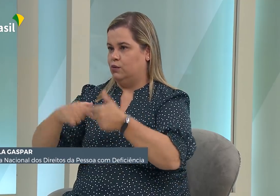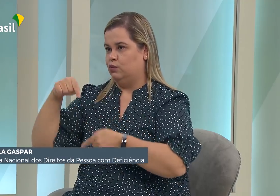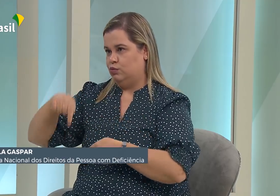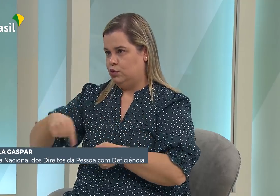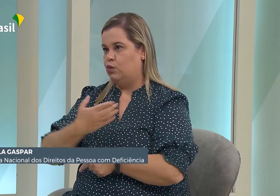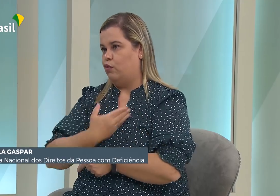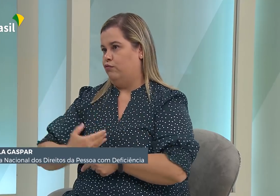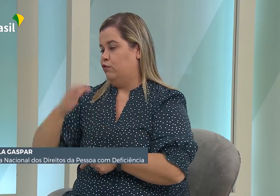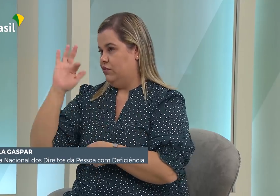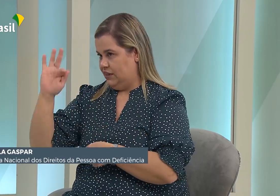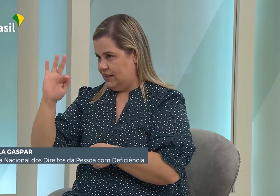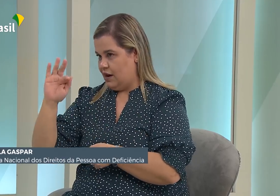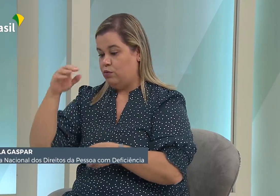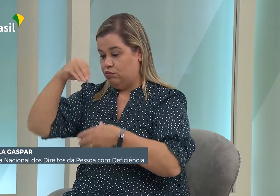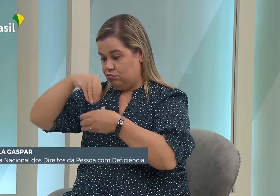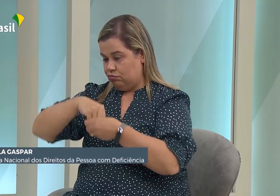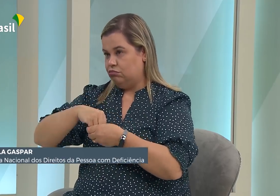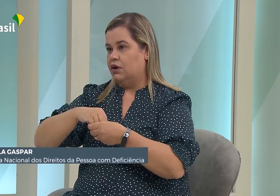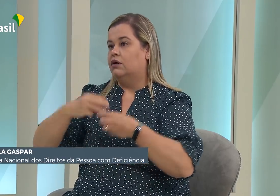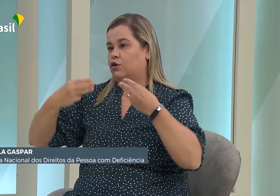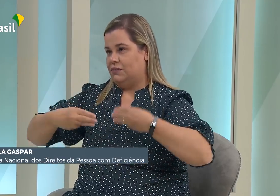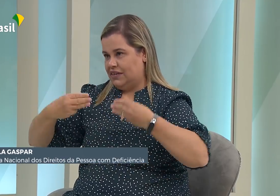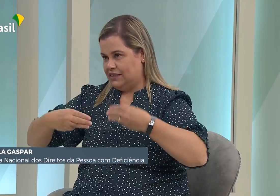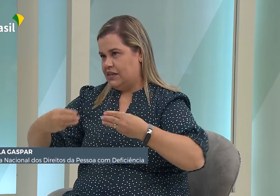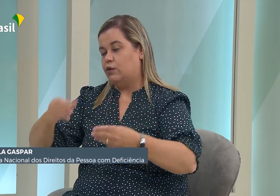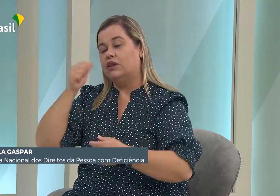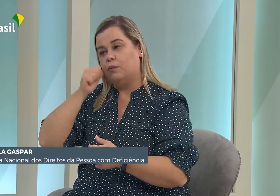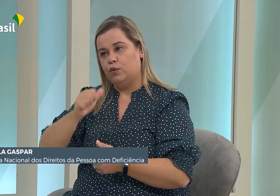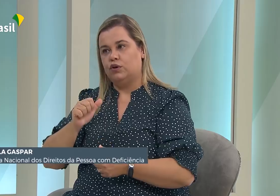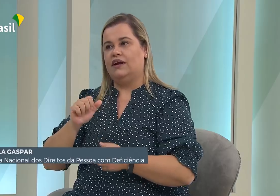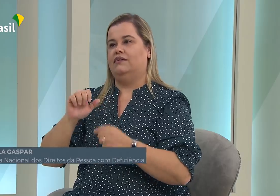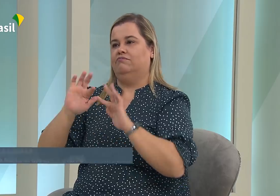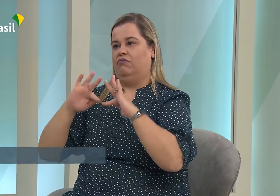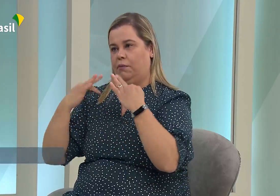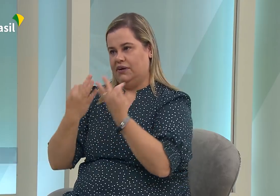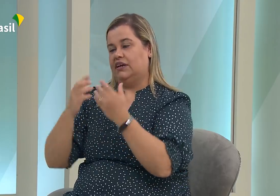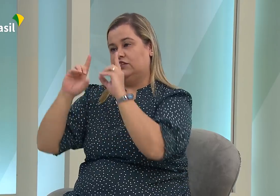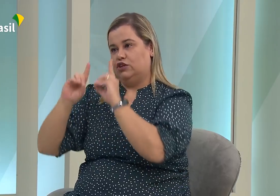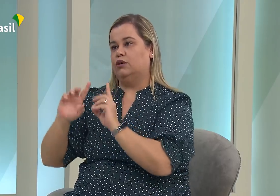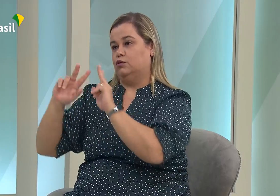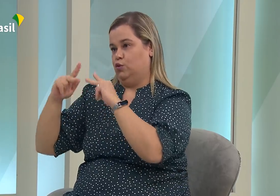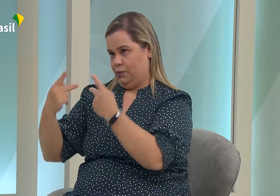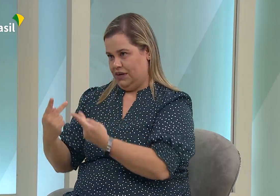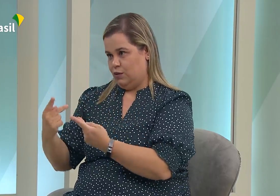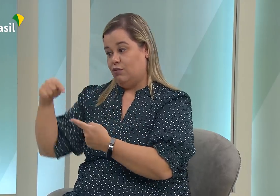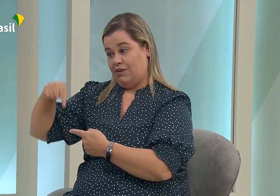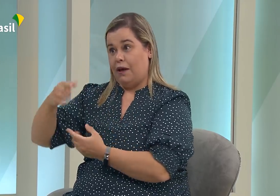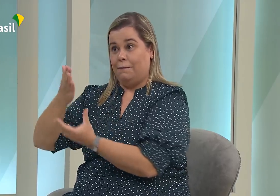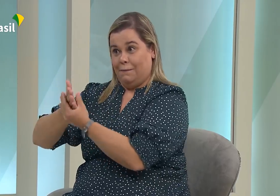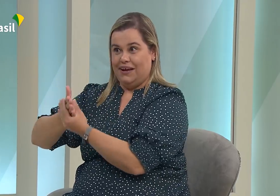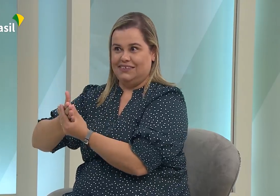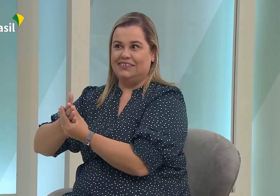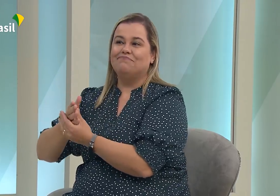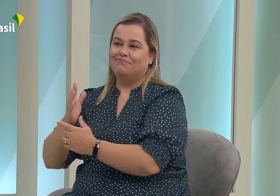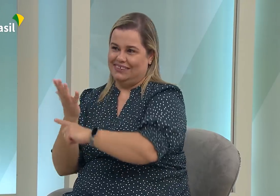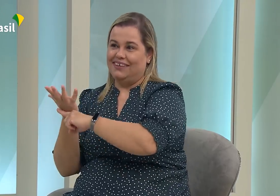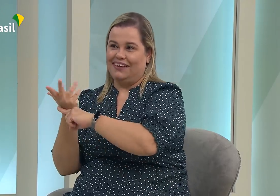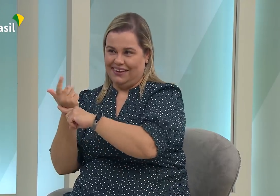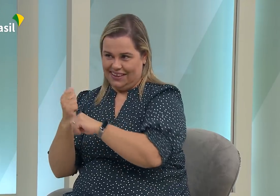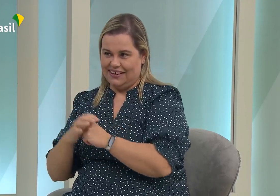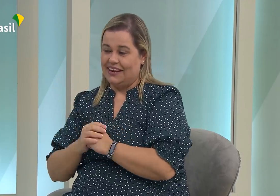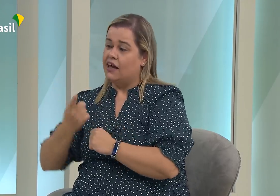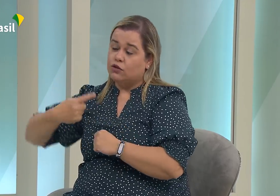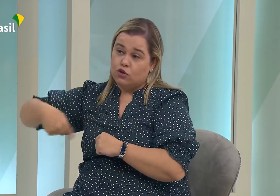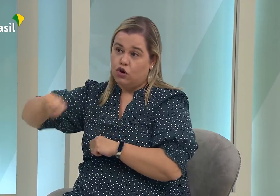Então a nossa primeira ação aqui no governo federal, no Ministério da Mulher, da Família e dos Direitos Humanos, na